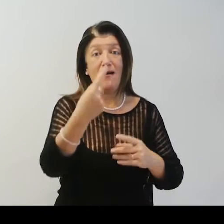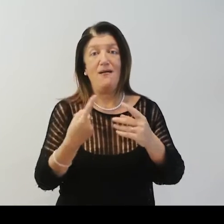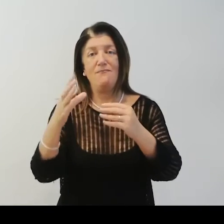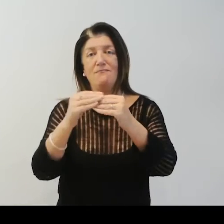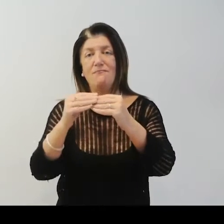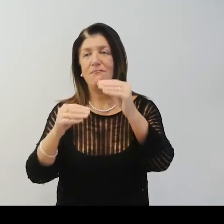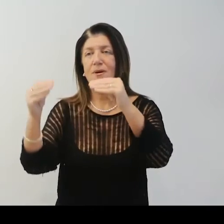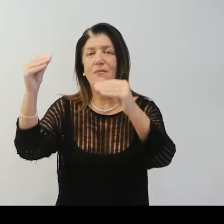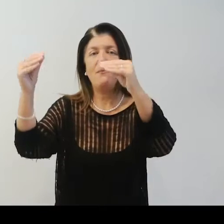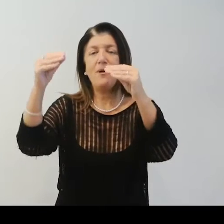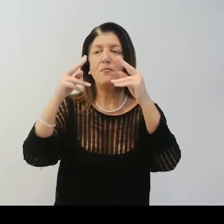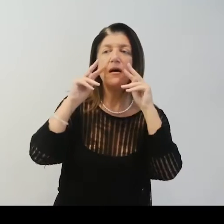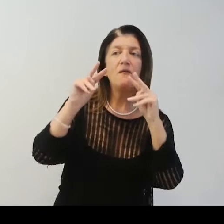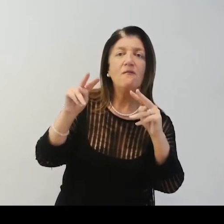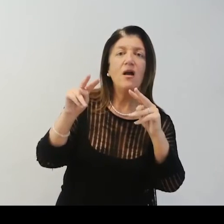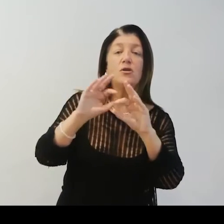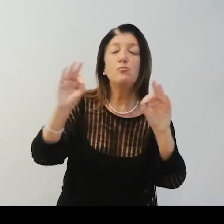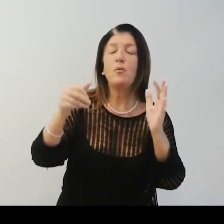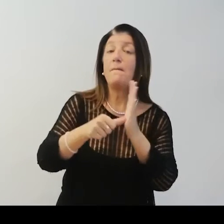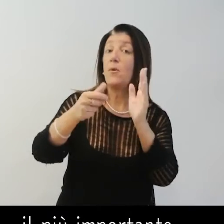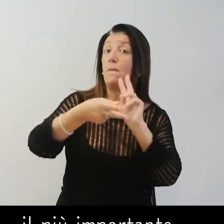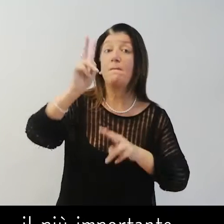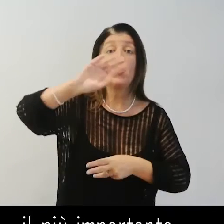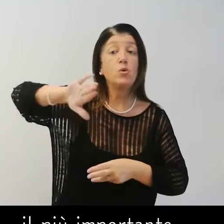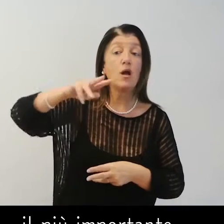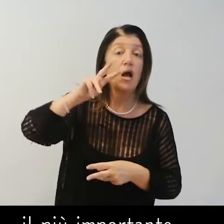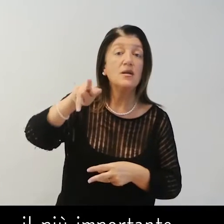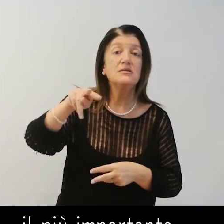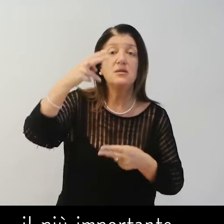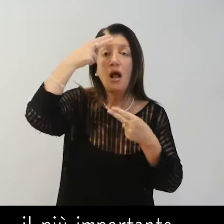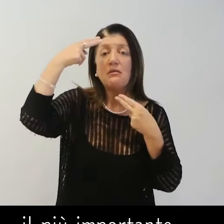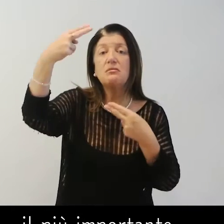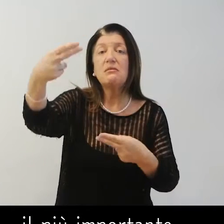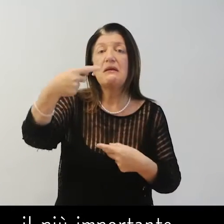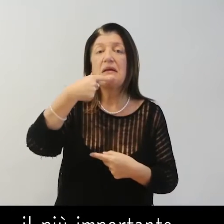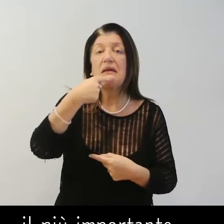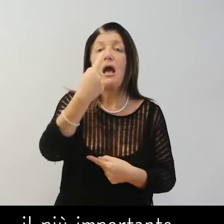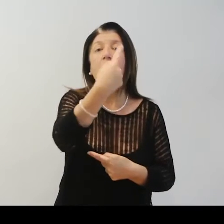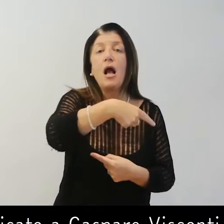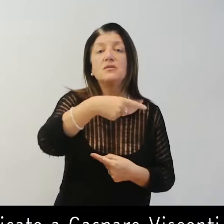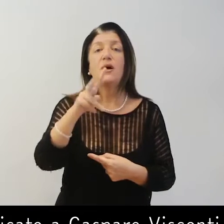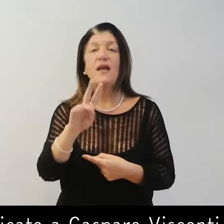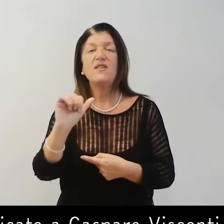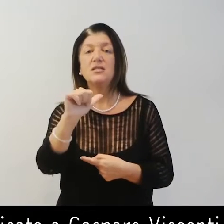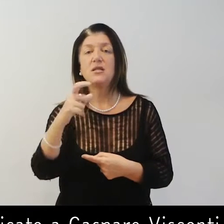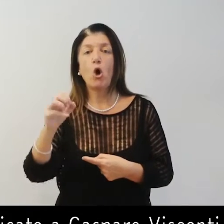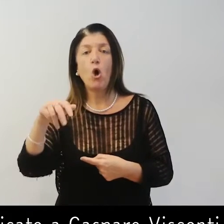Tra i mausoletti ricomposti, il più importante è quello sulla destra, dedicato a Gaspar